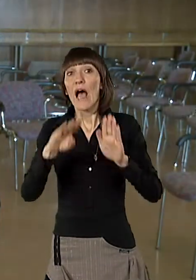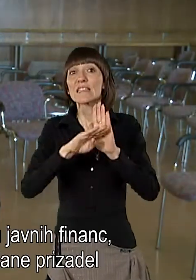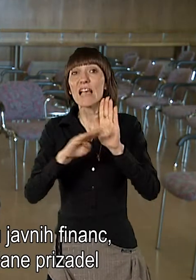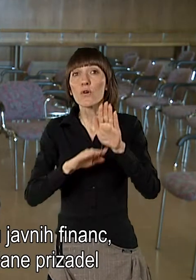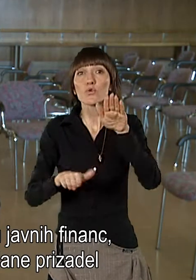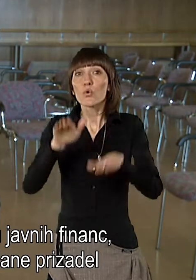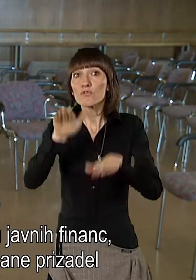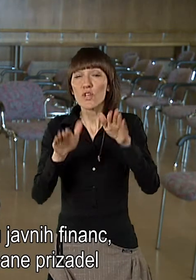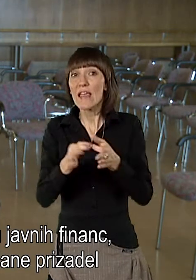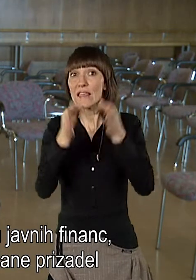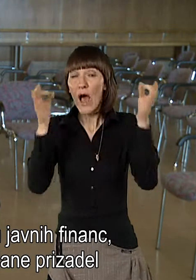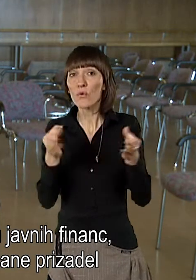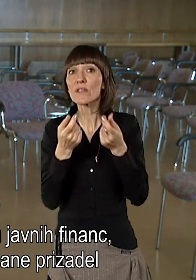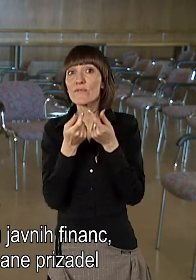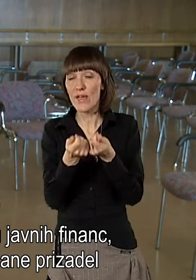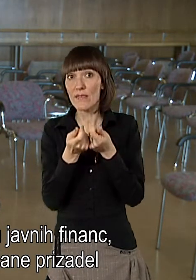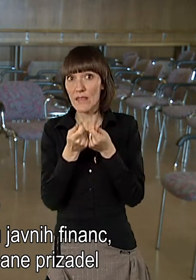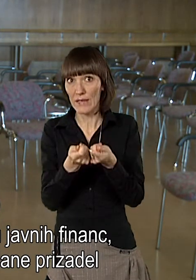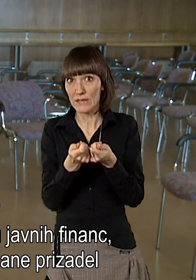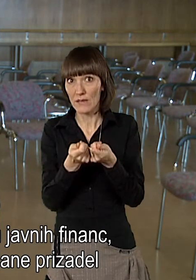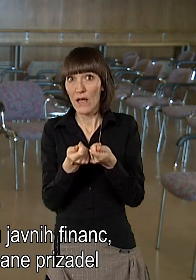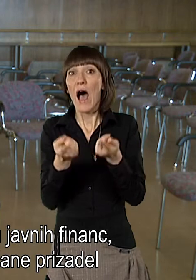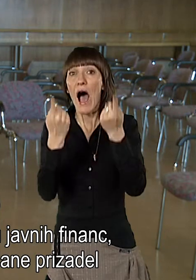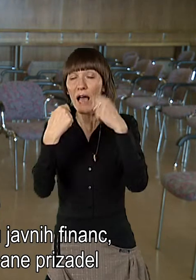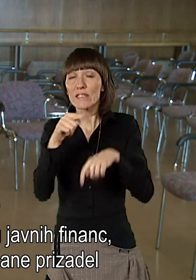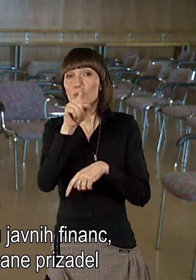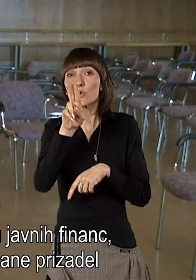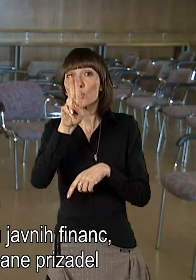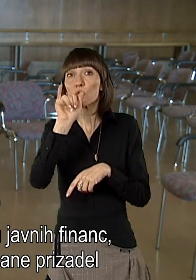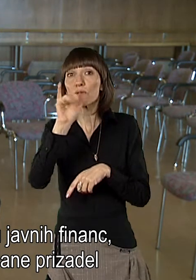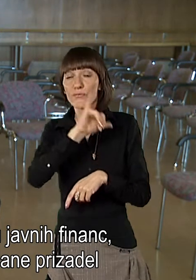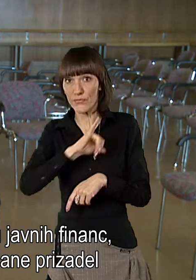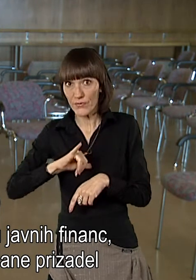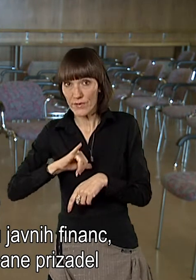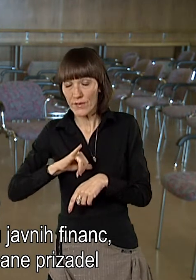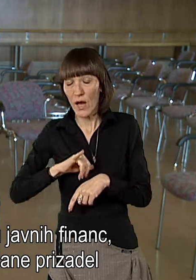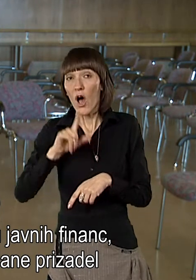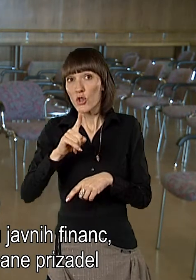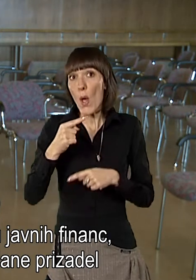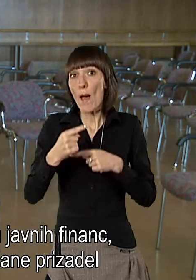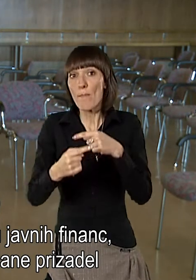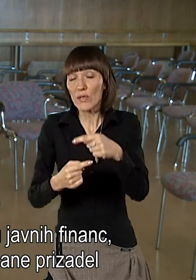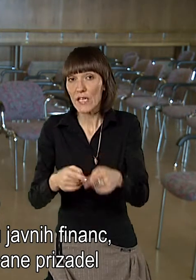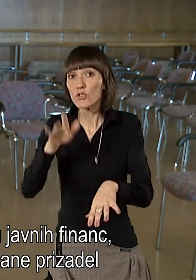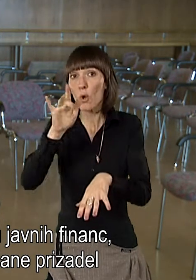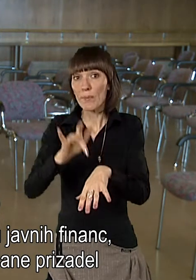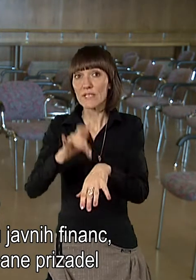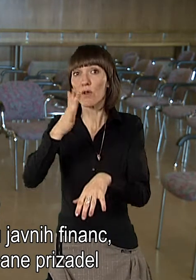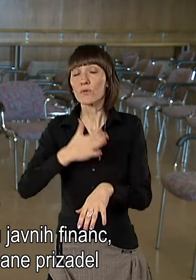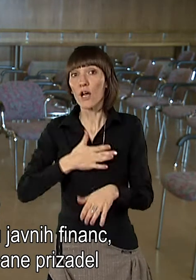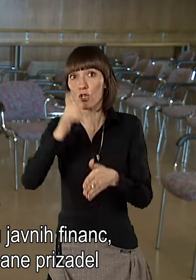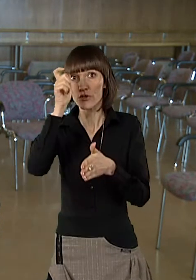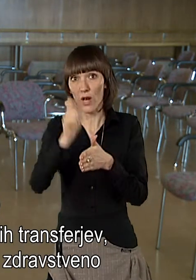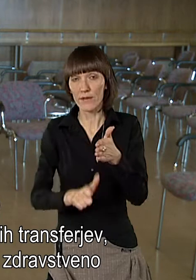Zakon o uravnateženju in javnju financ, tako imenom Ahni Zujf, je posledično prizadev